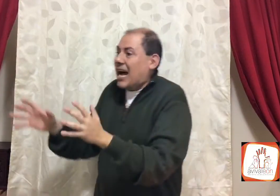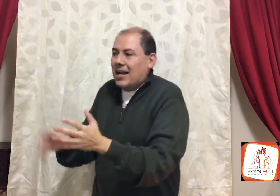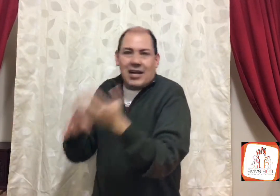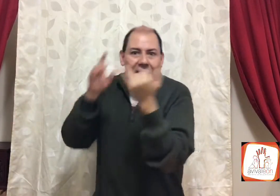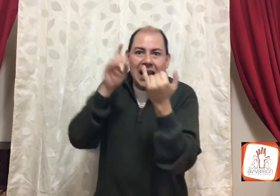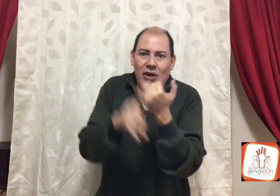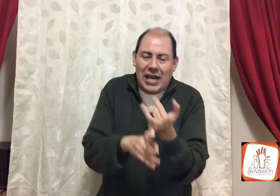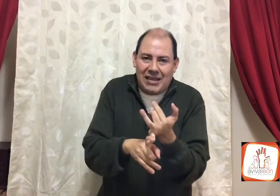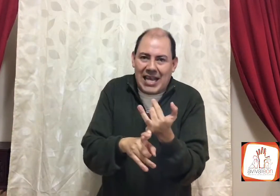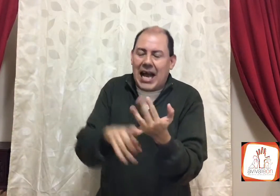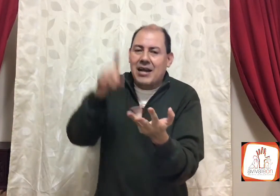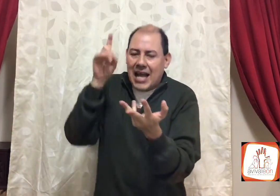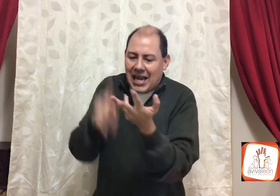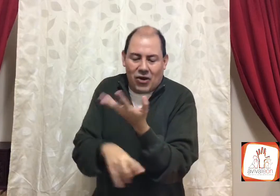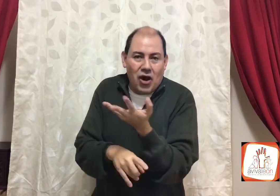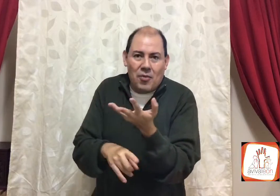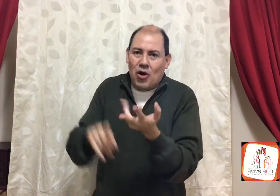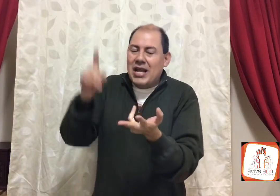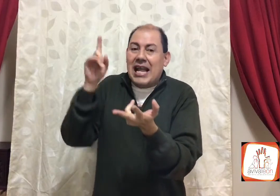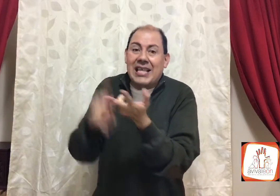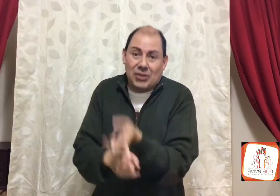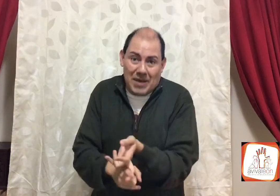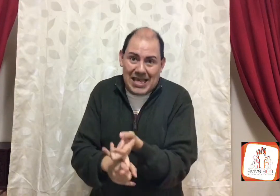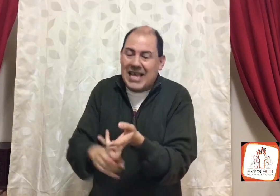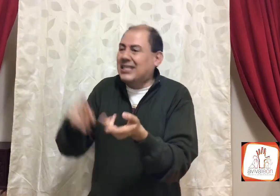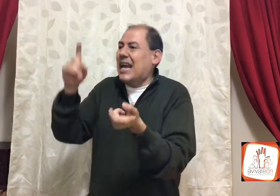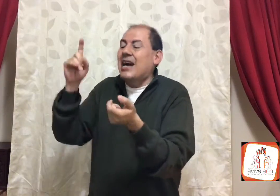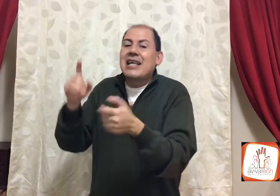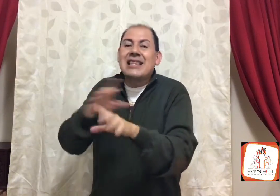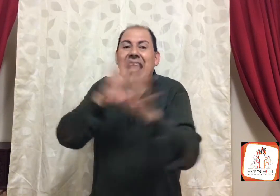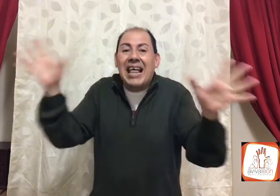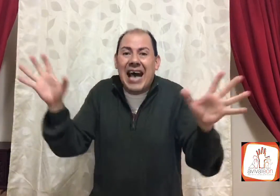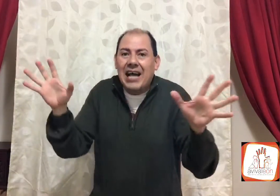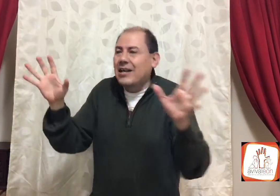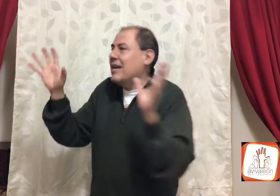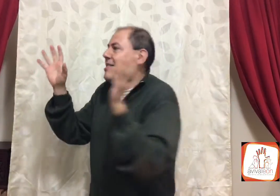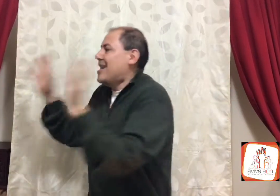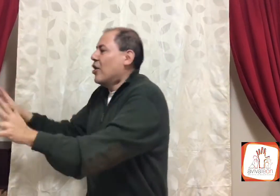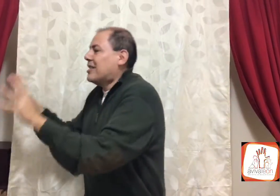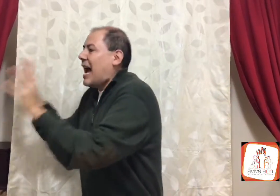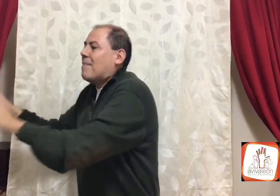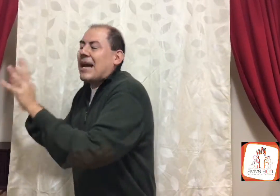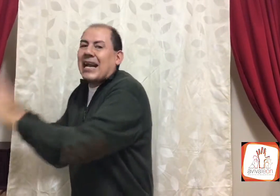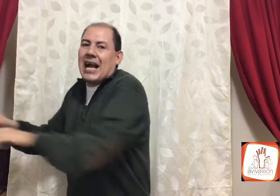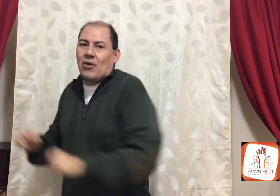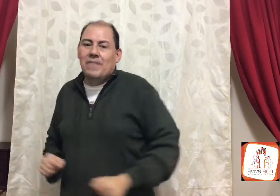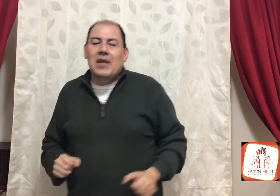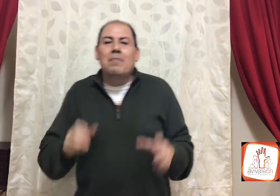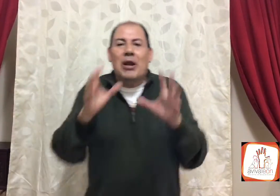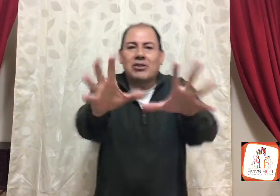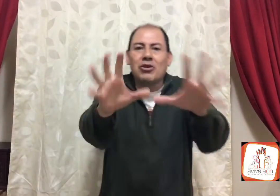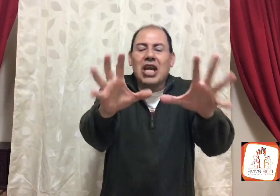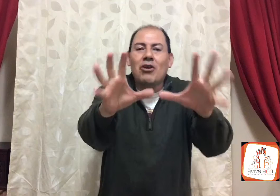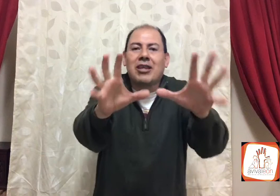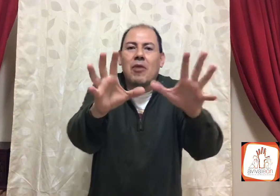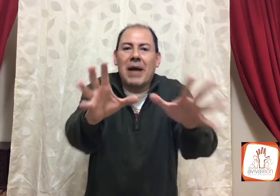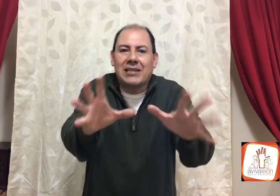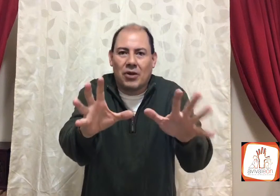la idolatría, el robo, la desobediencia, nada Dios ha marcado, pero escuche el último verso,